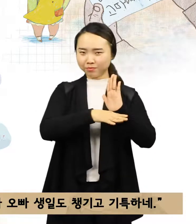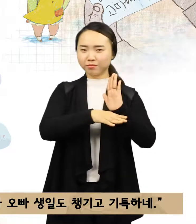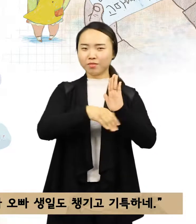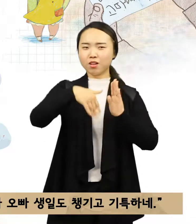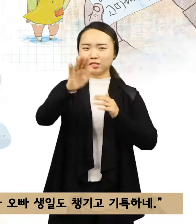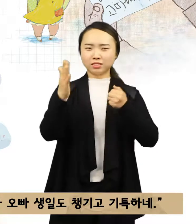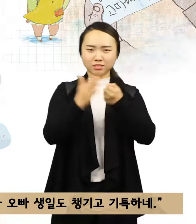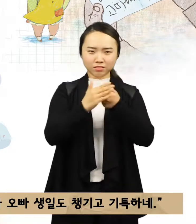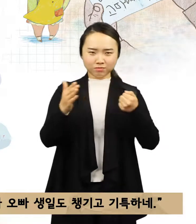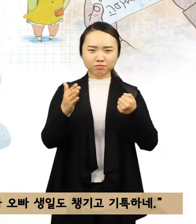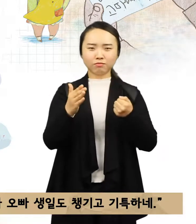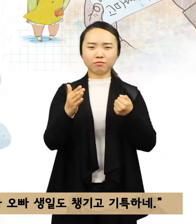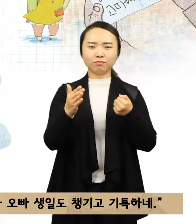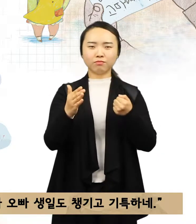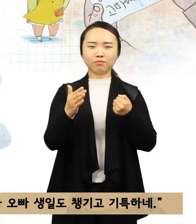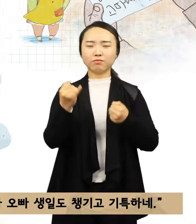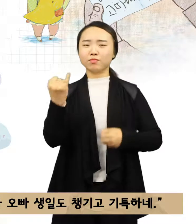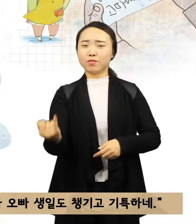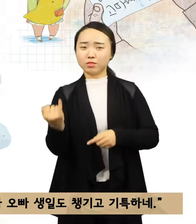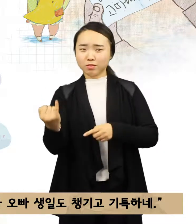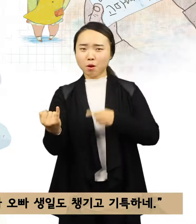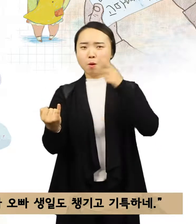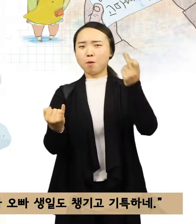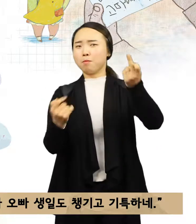연우가 오빠 생일도 챙기고 기특하네.